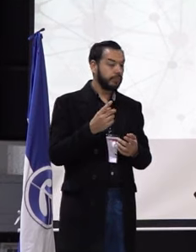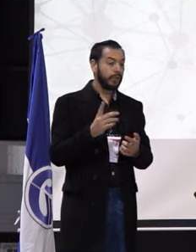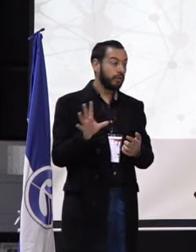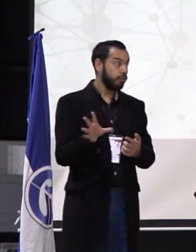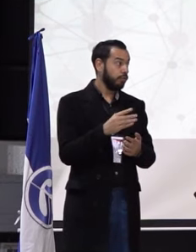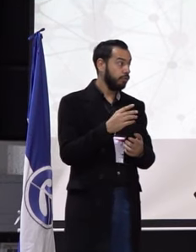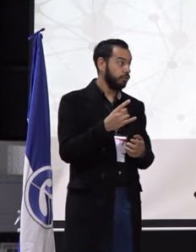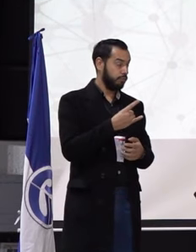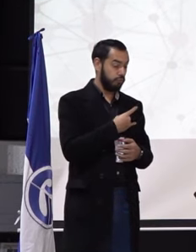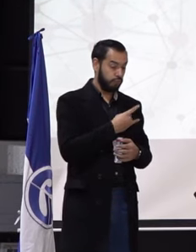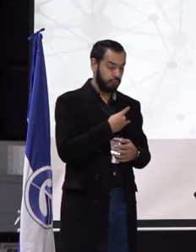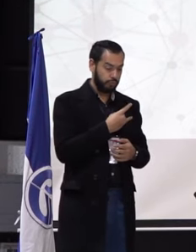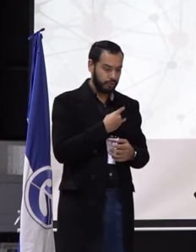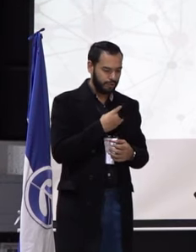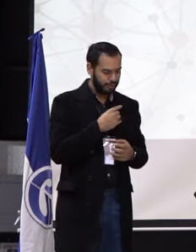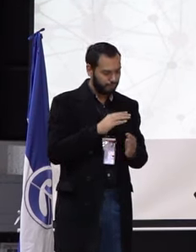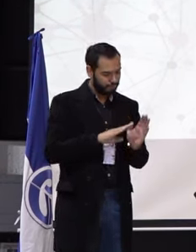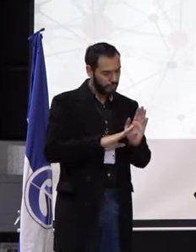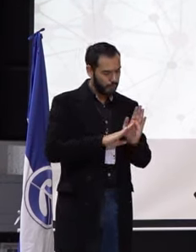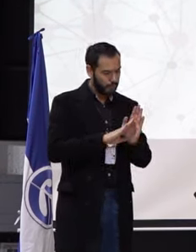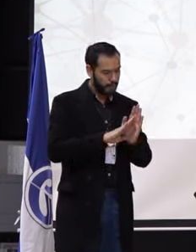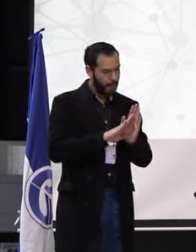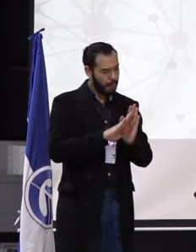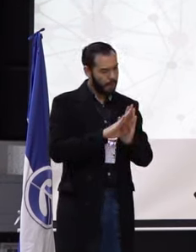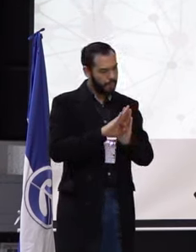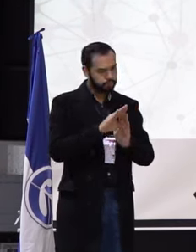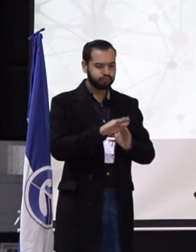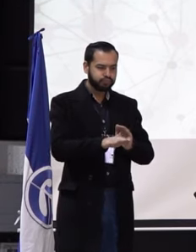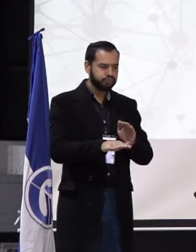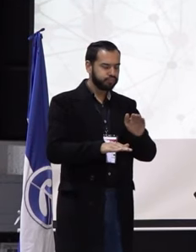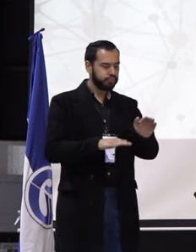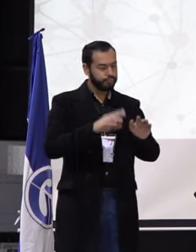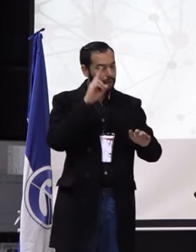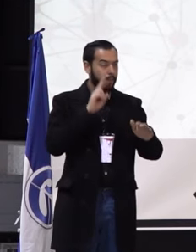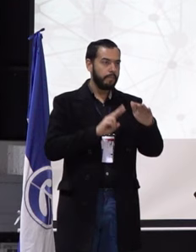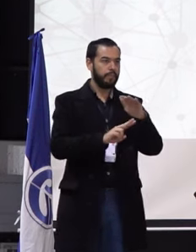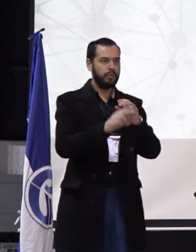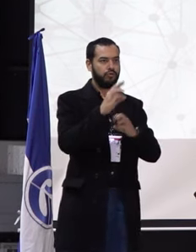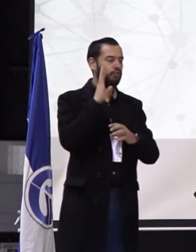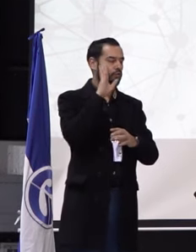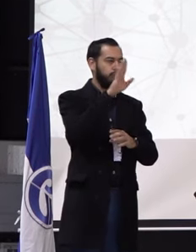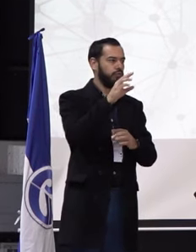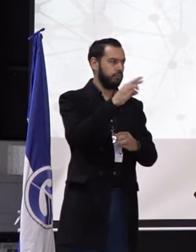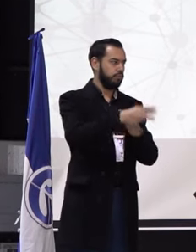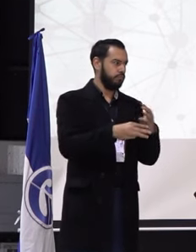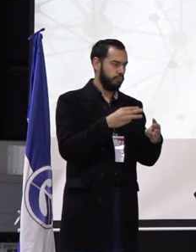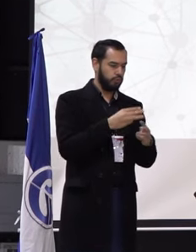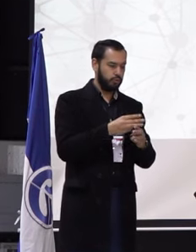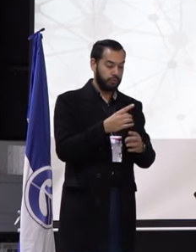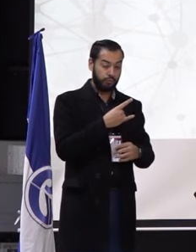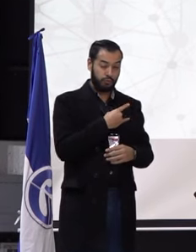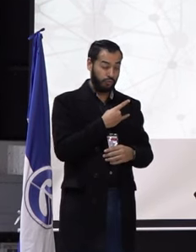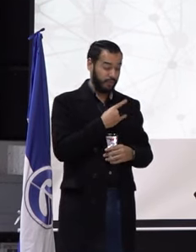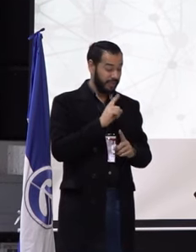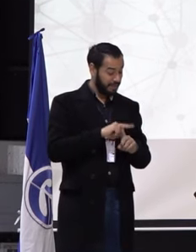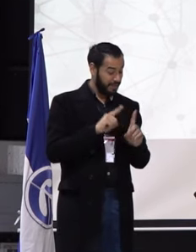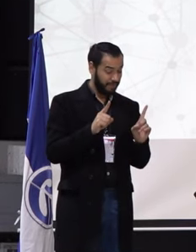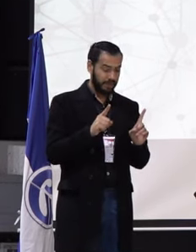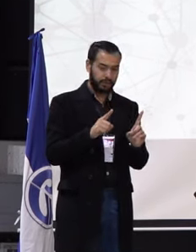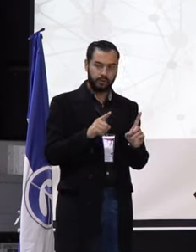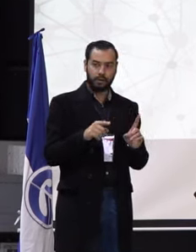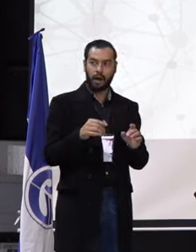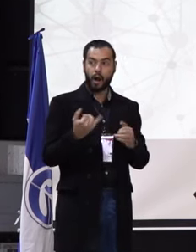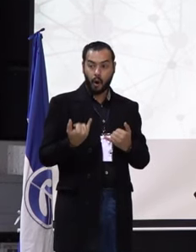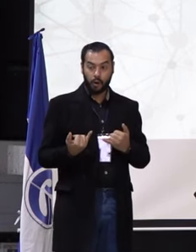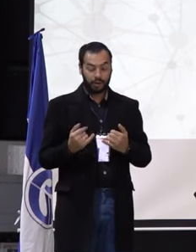en la universidad es de gran avanzada, es de gran visión para el mundo. Nuestra universidad es diferente desde que yo la conozco a la